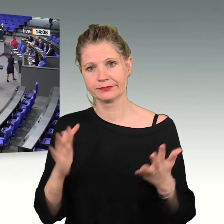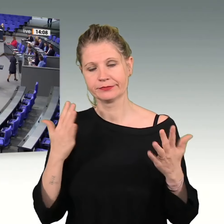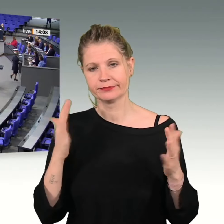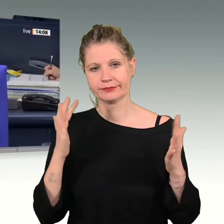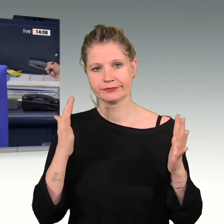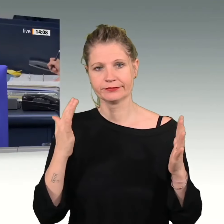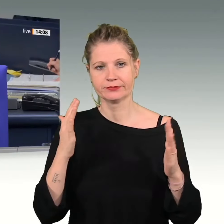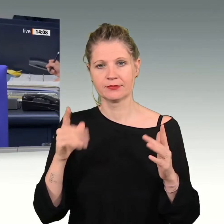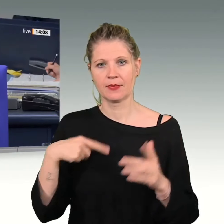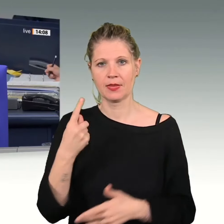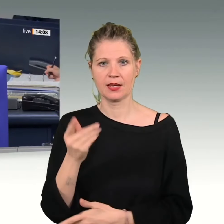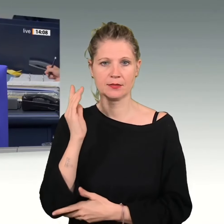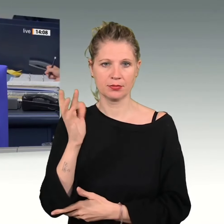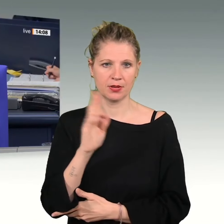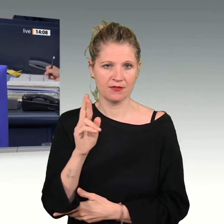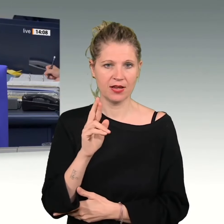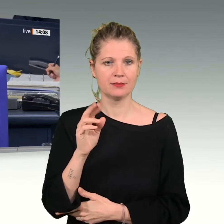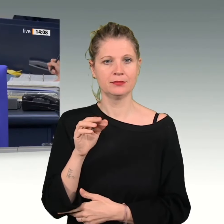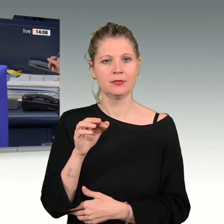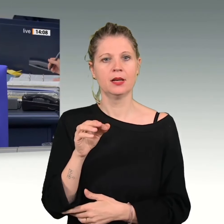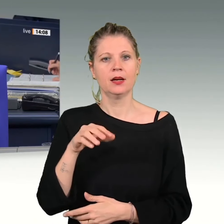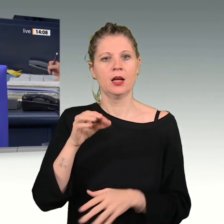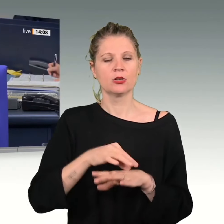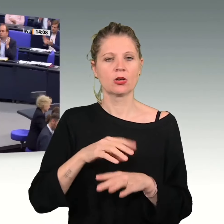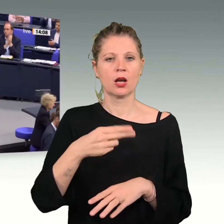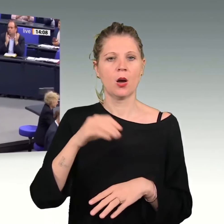Für die SPD-Fraktion gebe ich jetzt das Wort dem Kollegen Dr. Robert Becker.